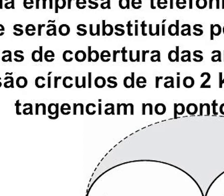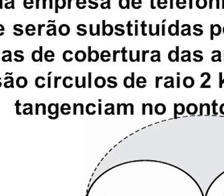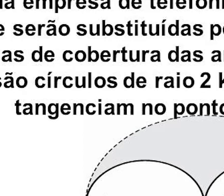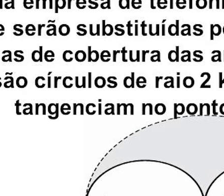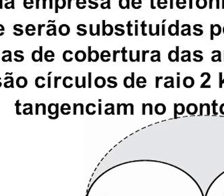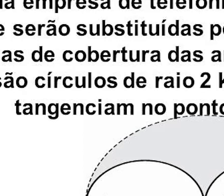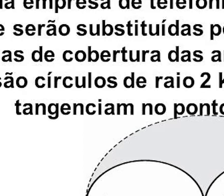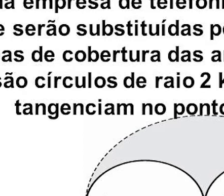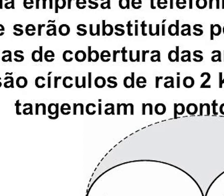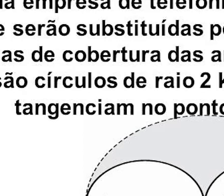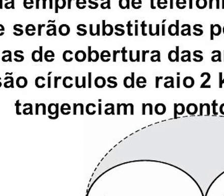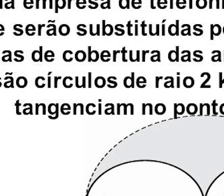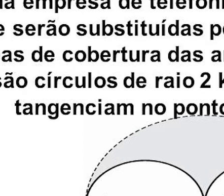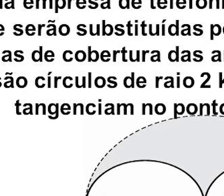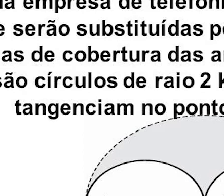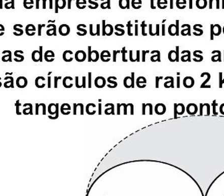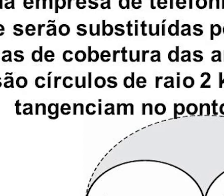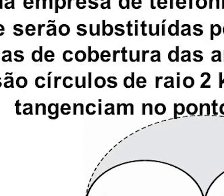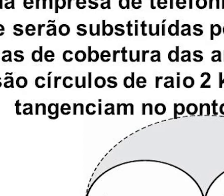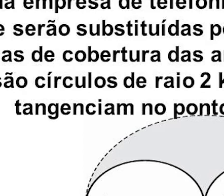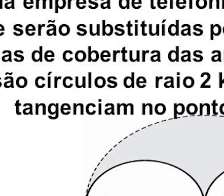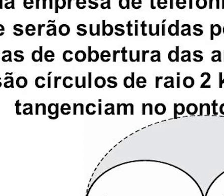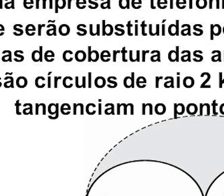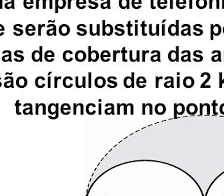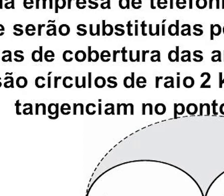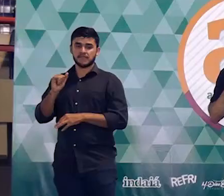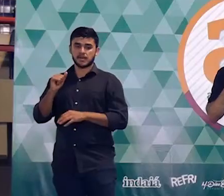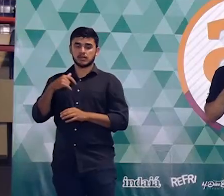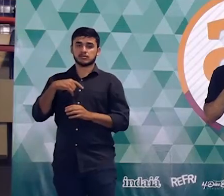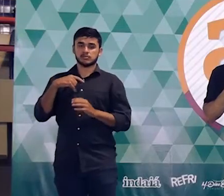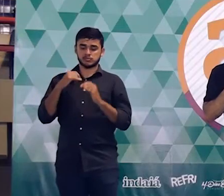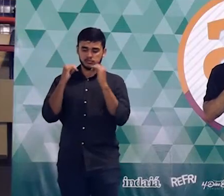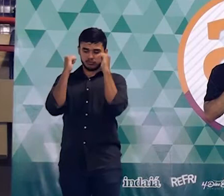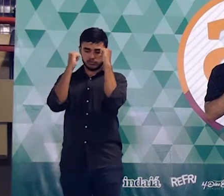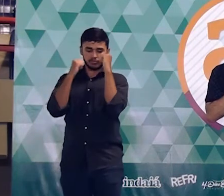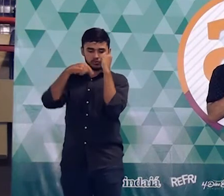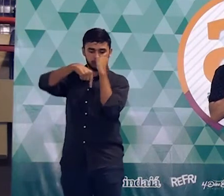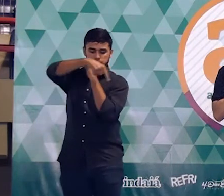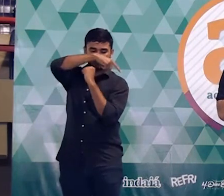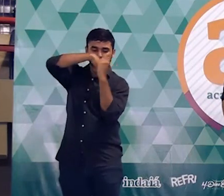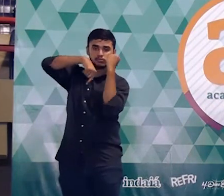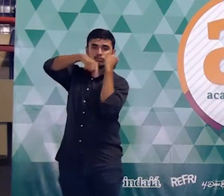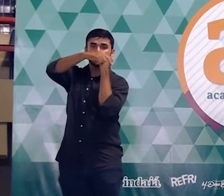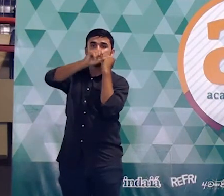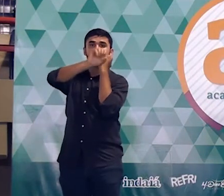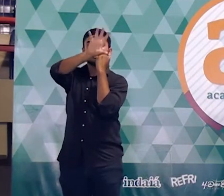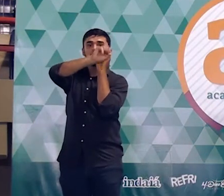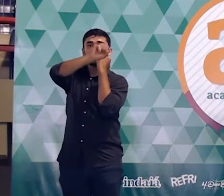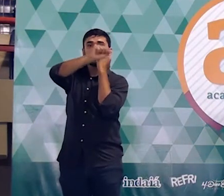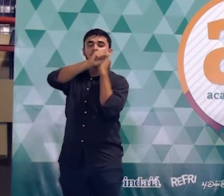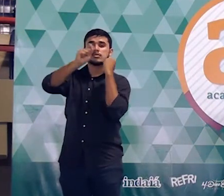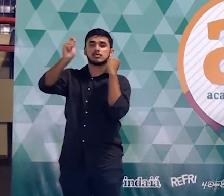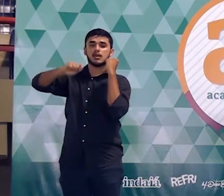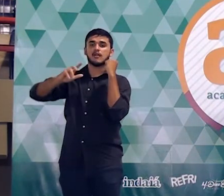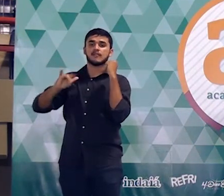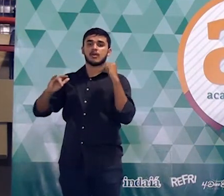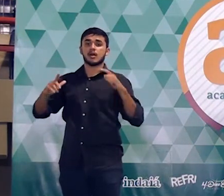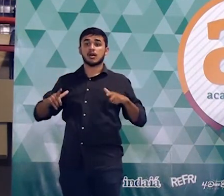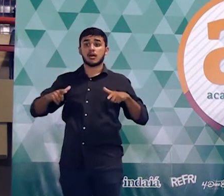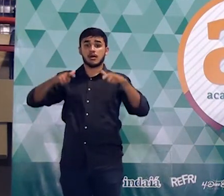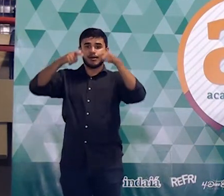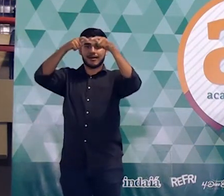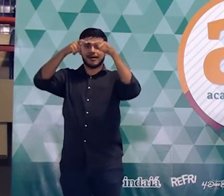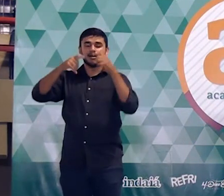sua região de cobertura será um círculo cuja circunferência tangenciará externamente as